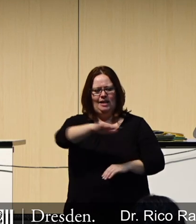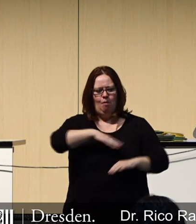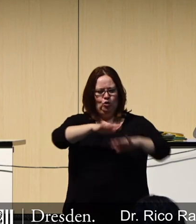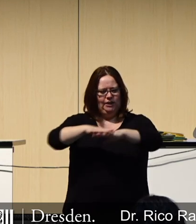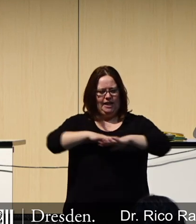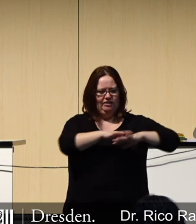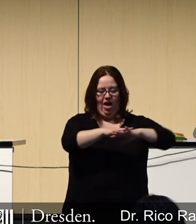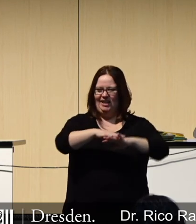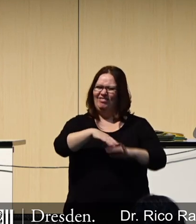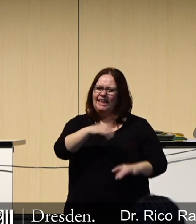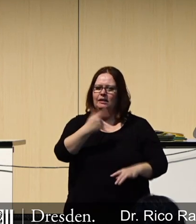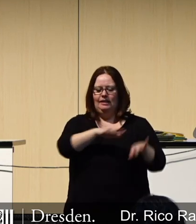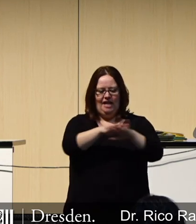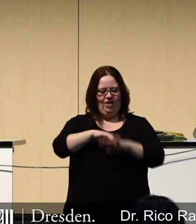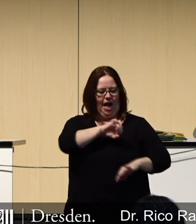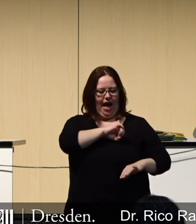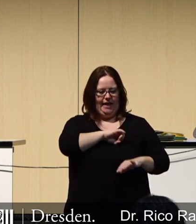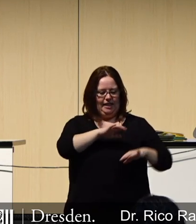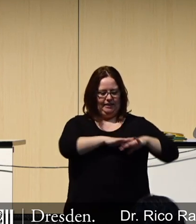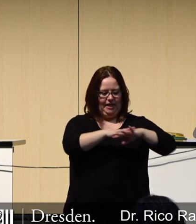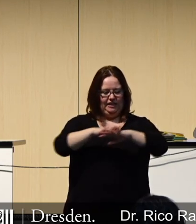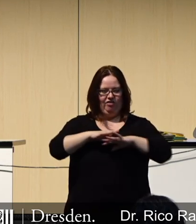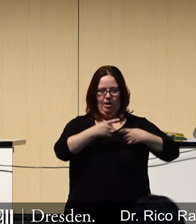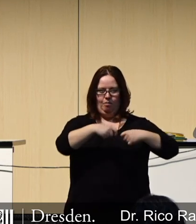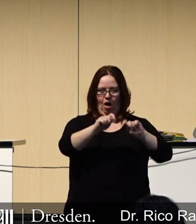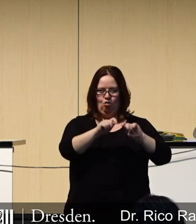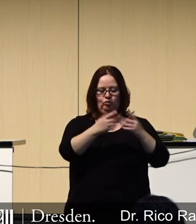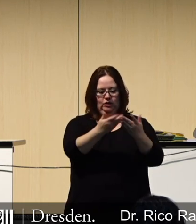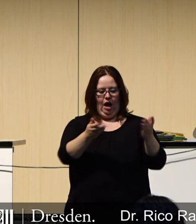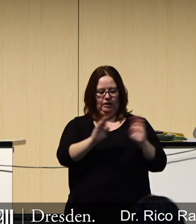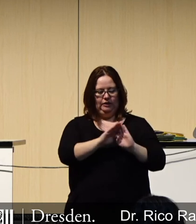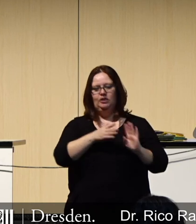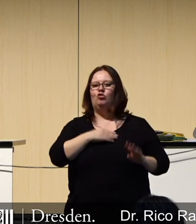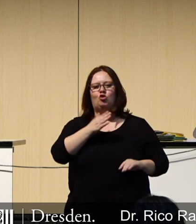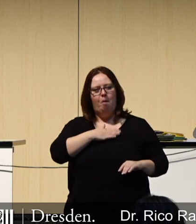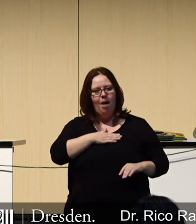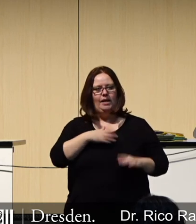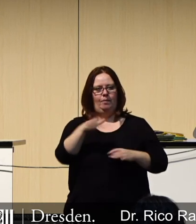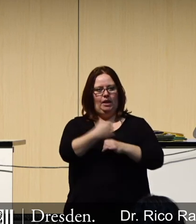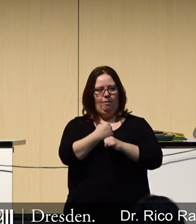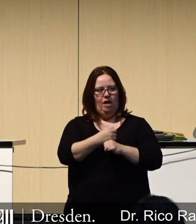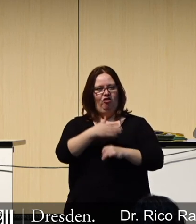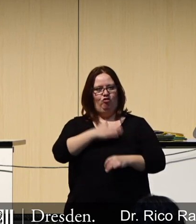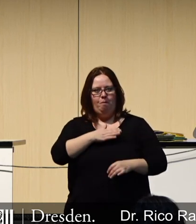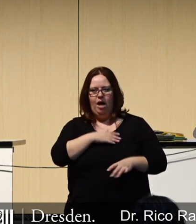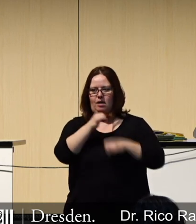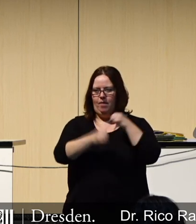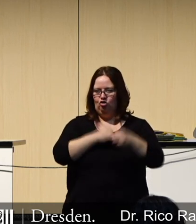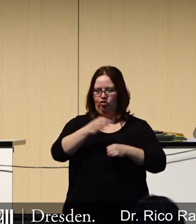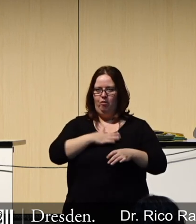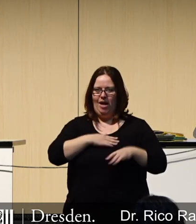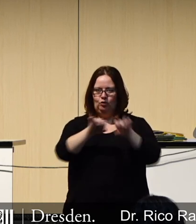Netzwerke, die sich ein Industrieunternehmen hinsetzt und sagt, ich möchte für meine Mitarbeiter, für meine Maschinen,